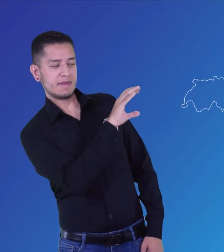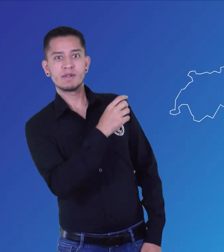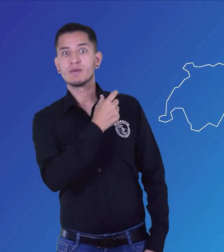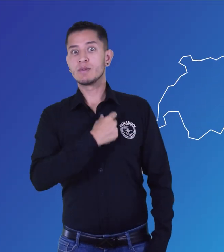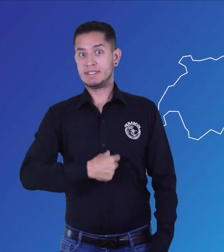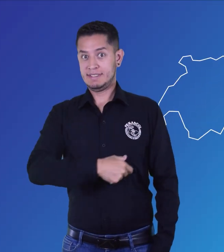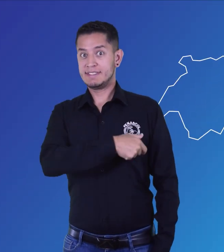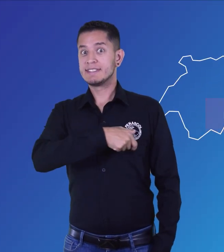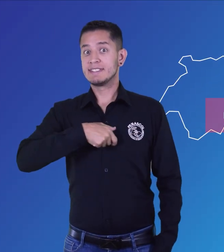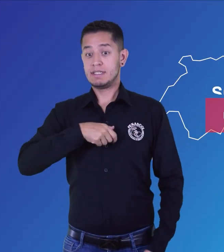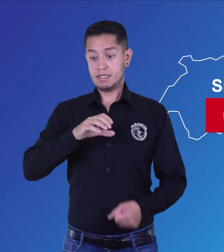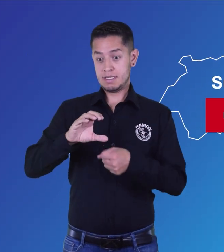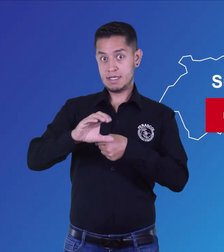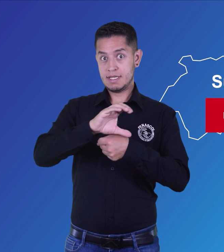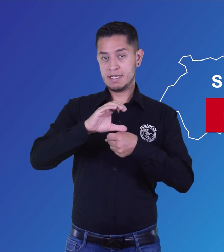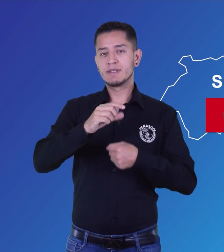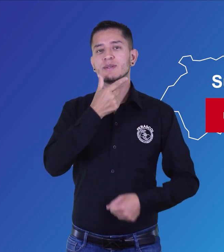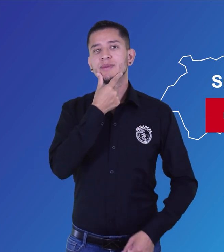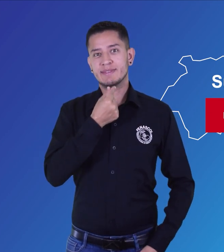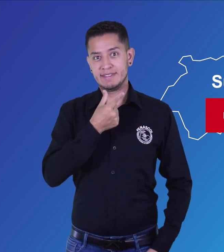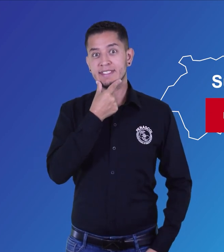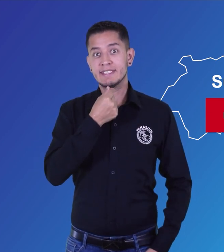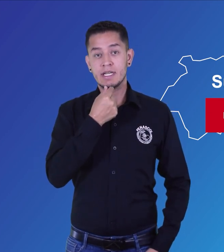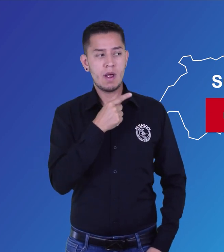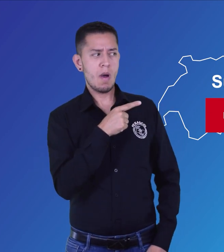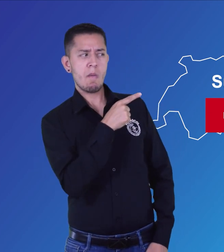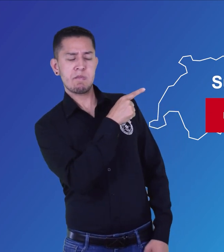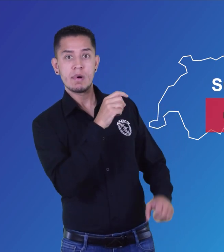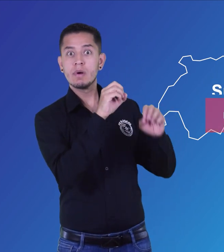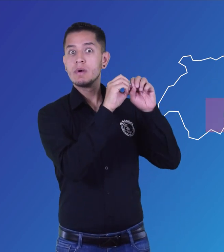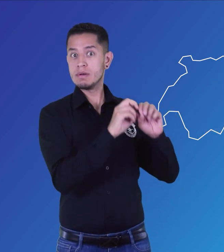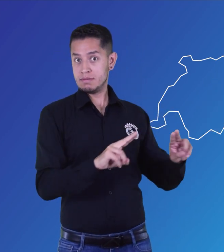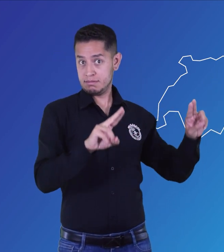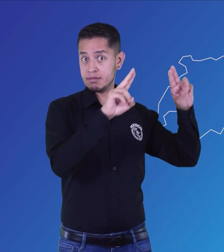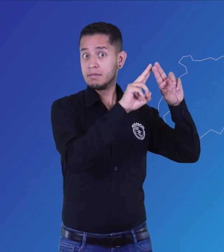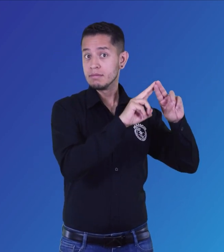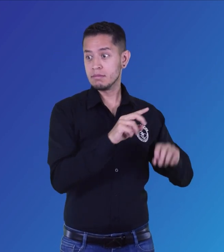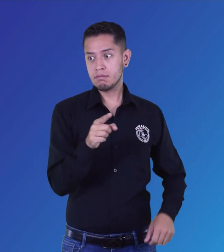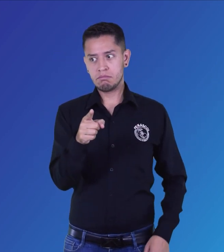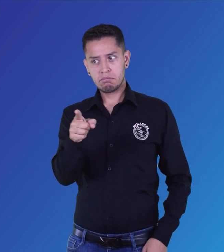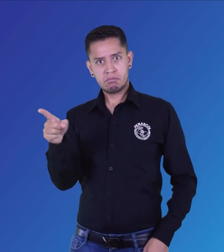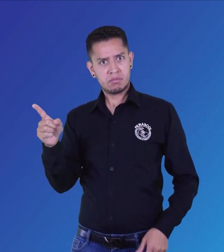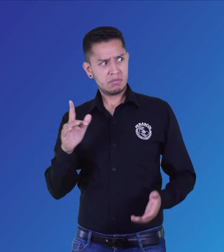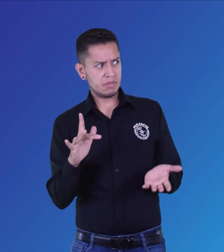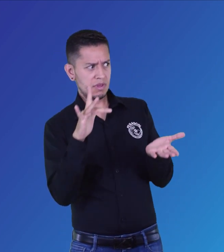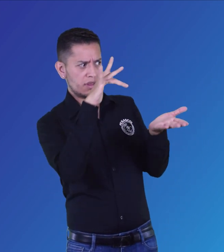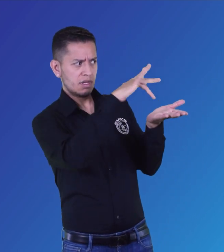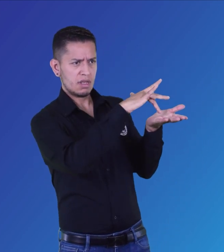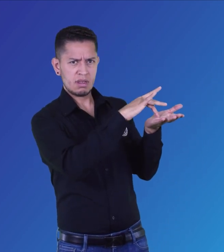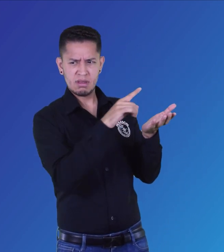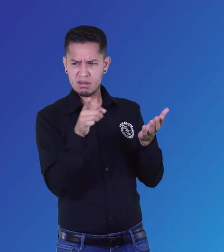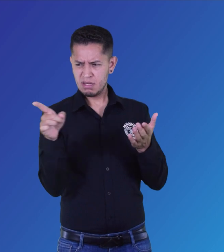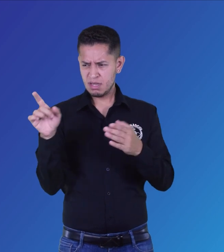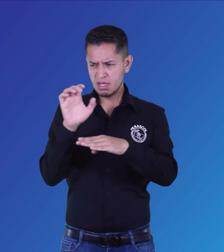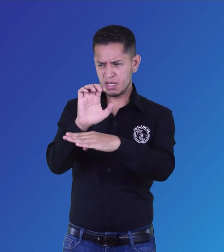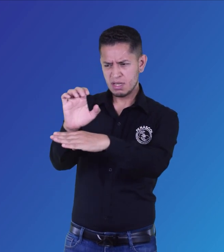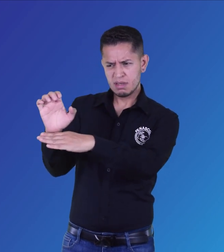Ginebra, Suiza En la sede de la Organización de Naciones Unidas,